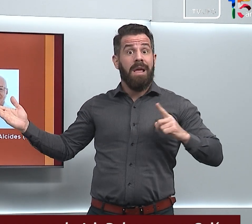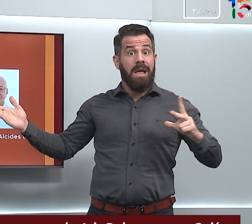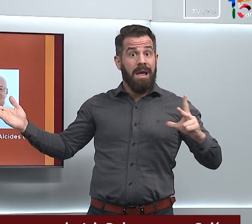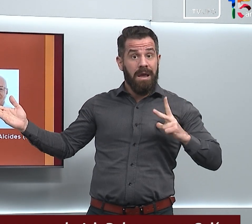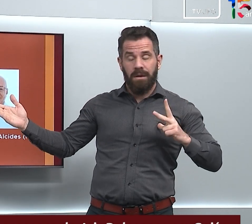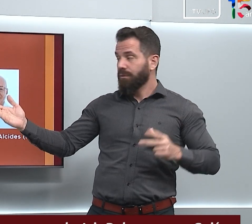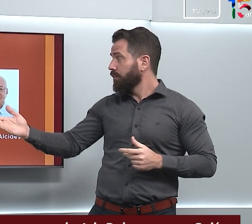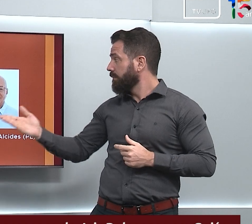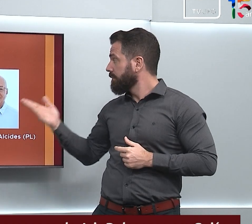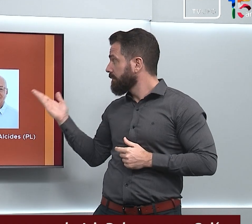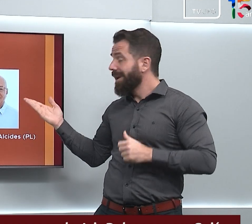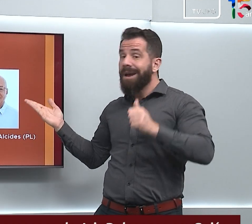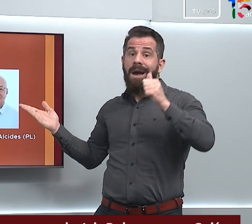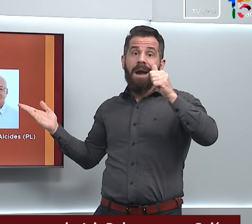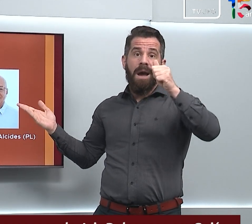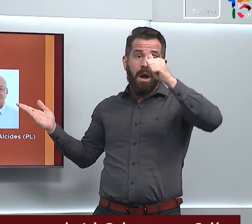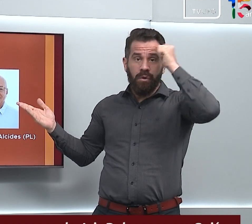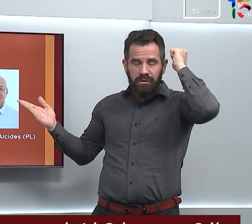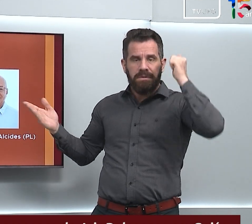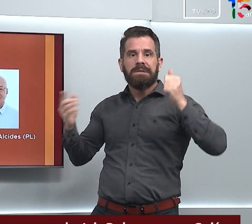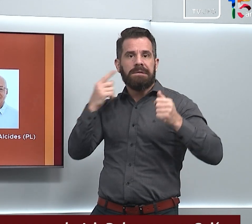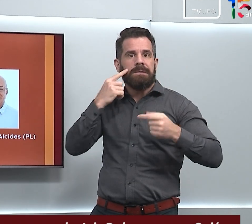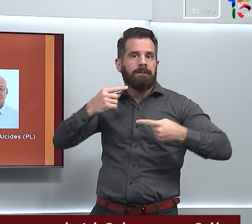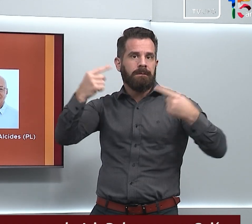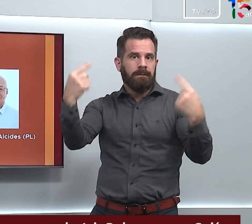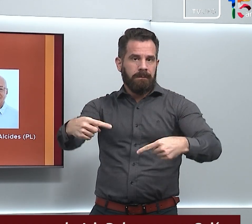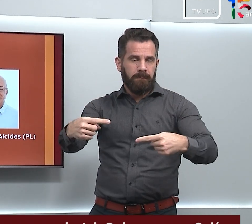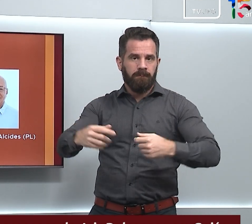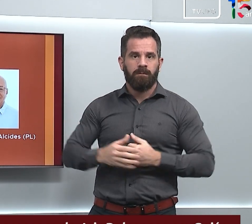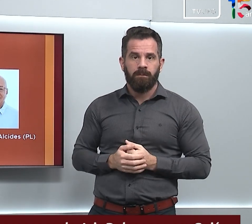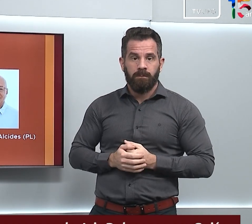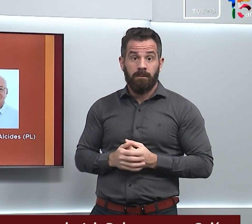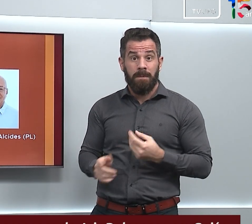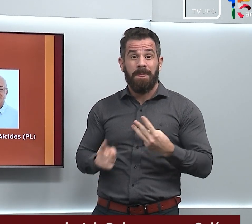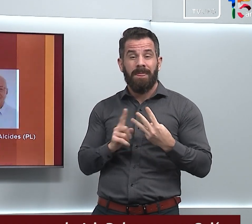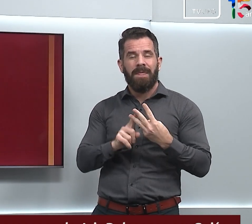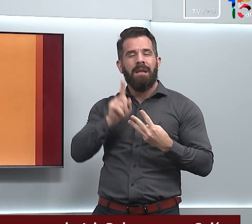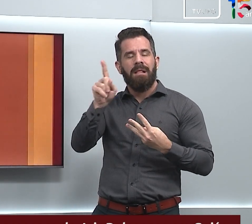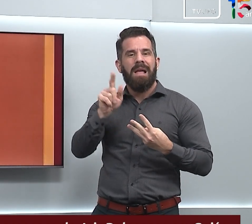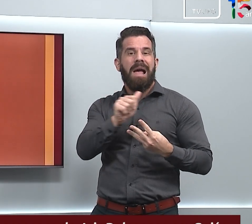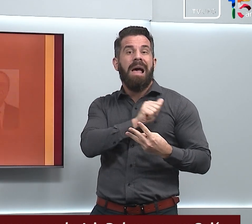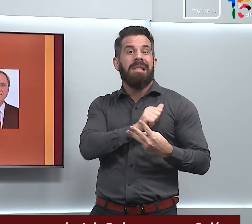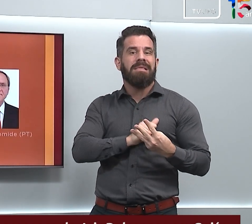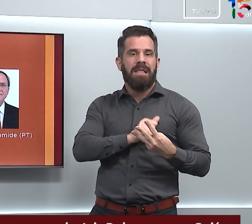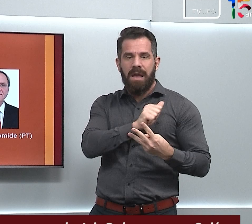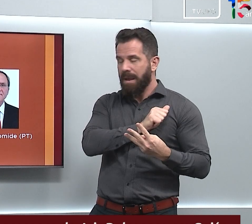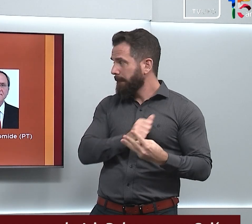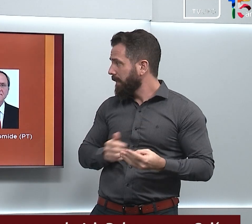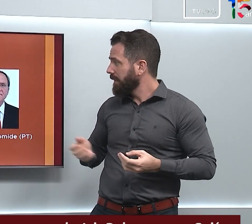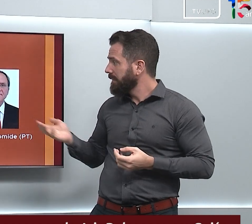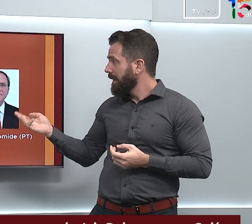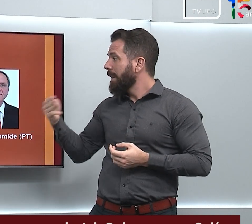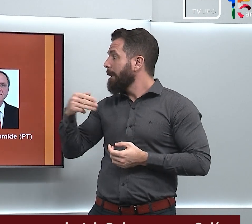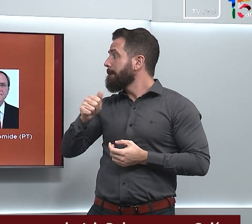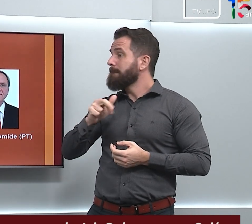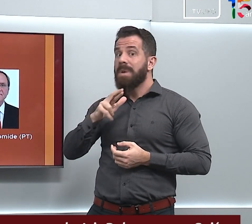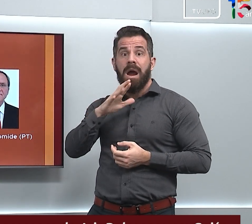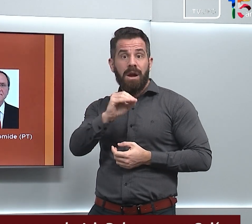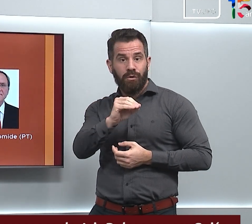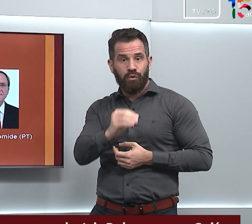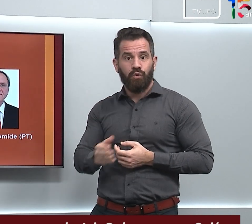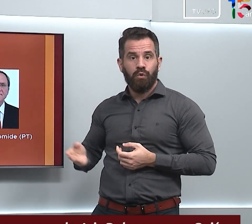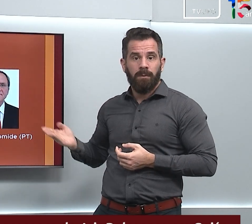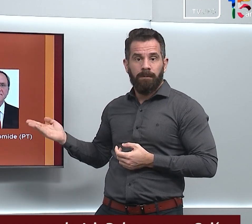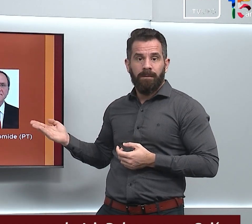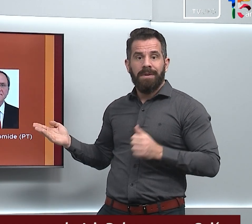Alcides, do PL, concorrem no segundo turno. Já em Anápolis, os candidatos são Márcio Correia, do PL,